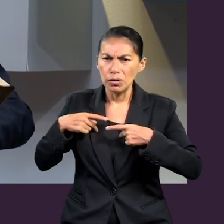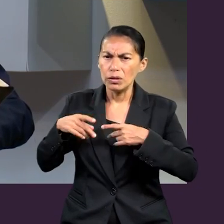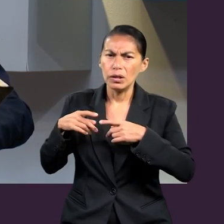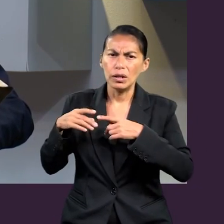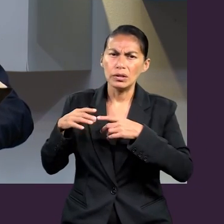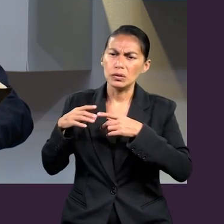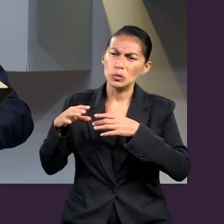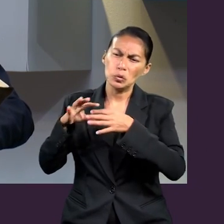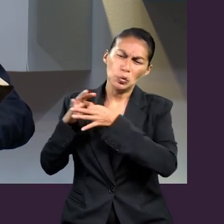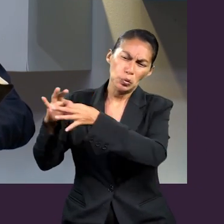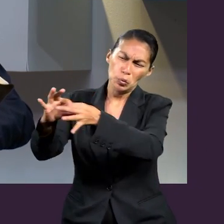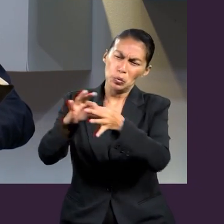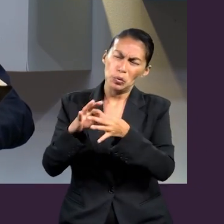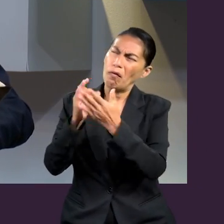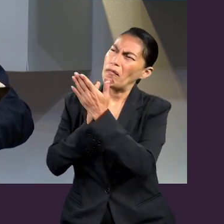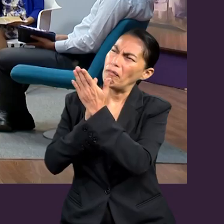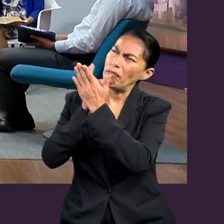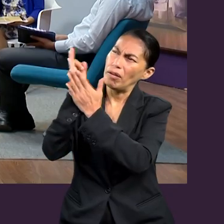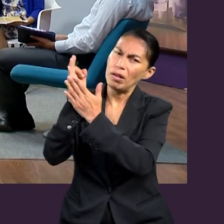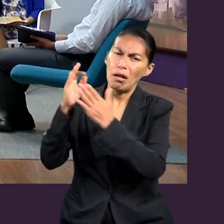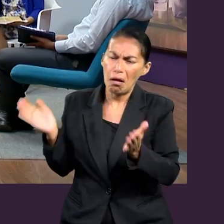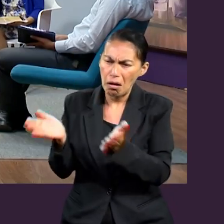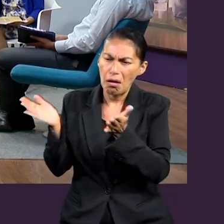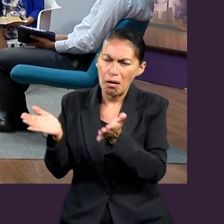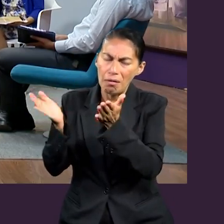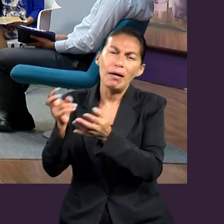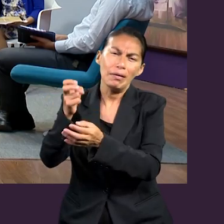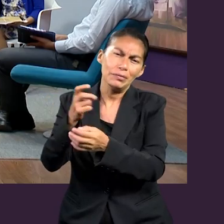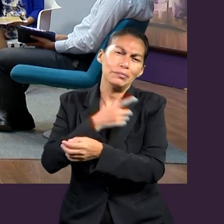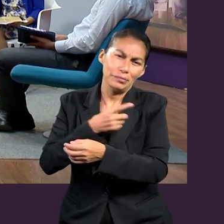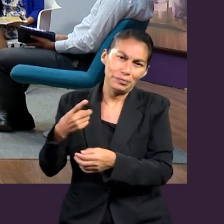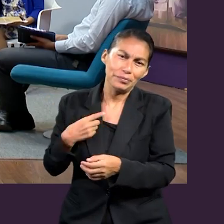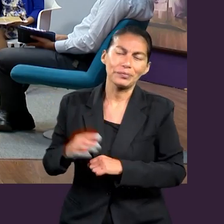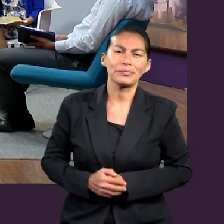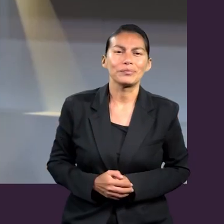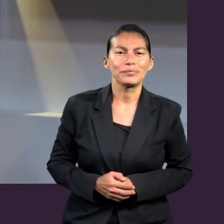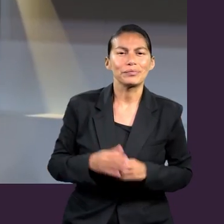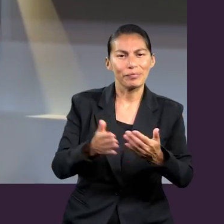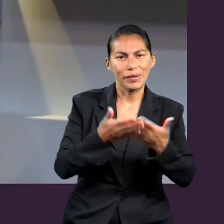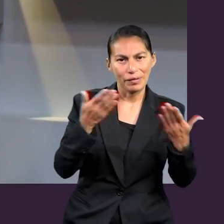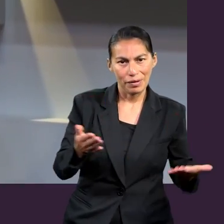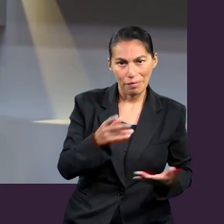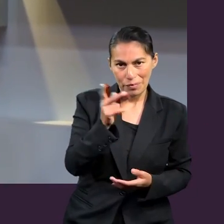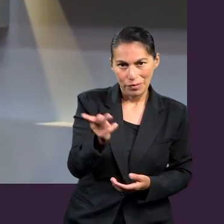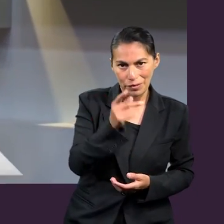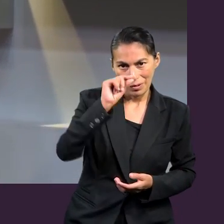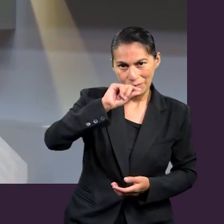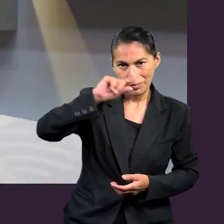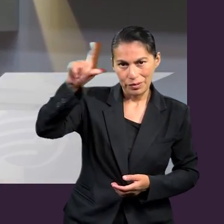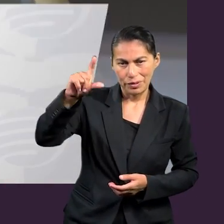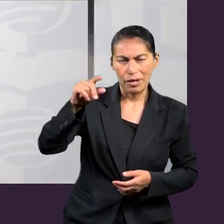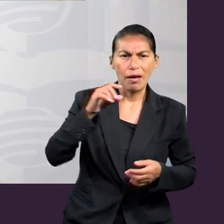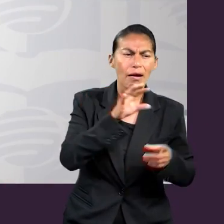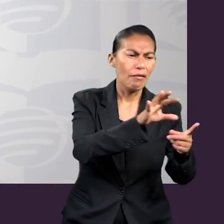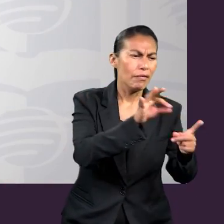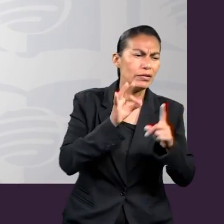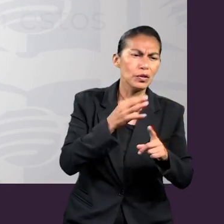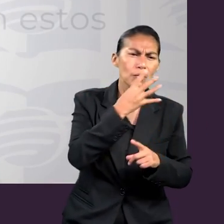sino externa. Toda la iglesia cristiana tiene esa función especial. Ahora nos gustaría hacerle una pregunta al experto. En Efesios capítulo